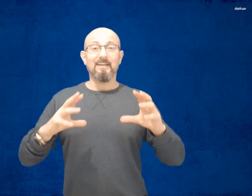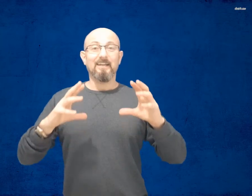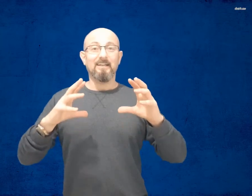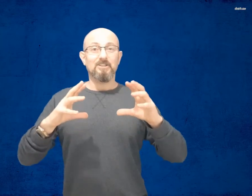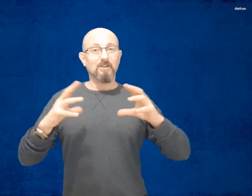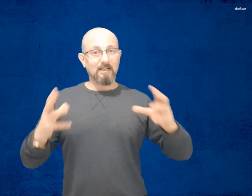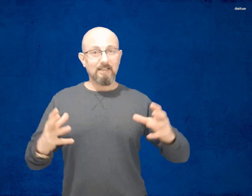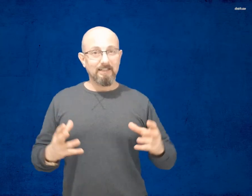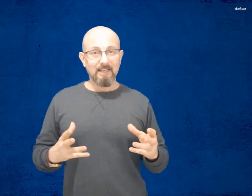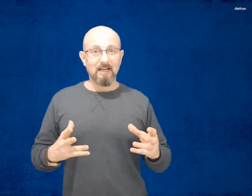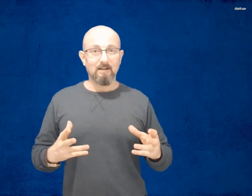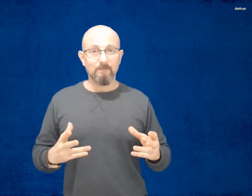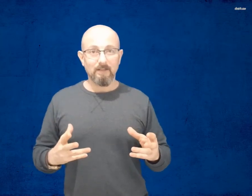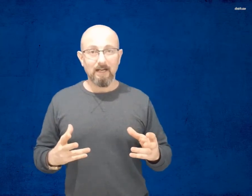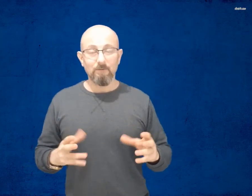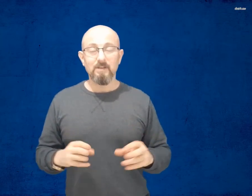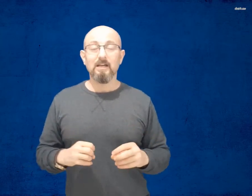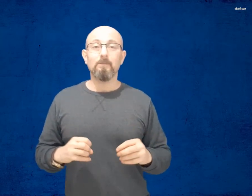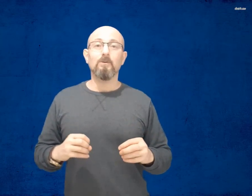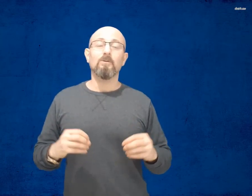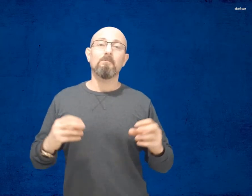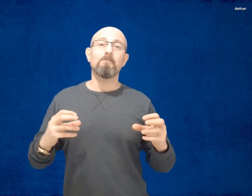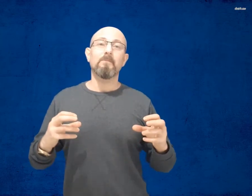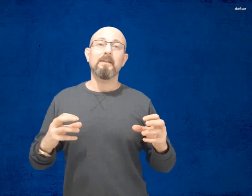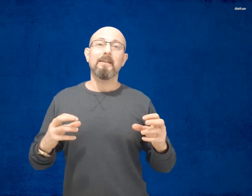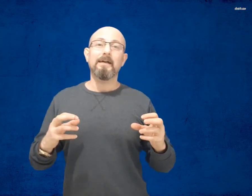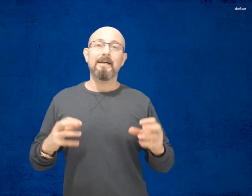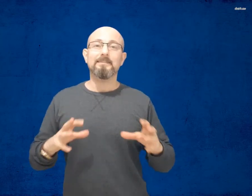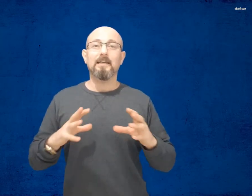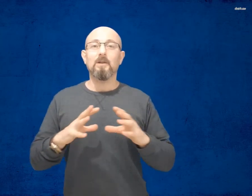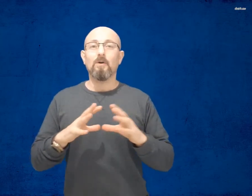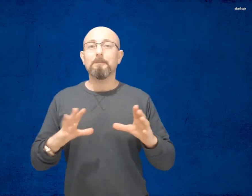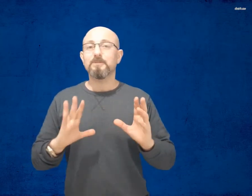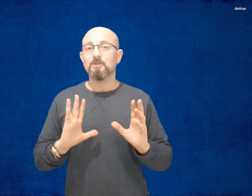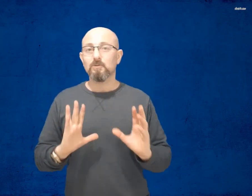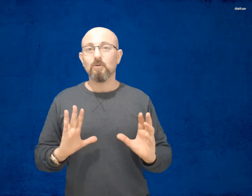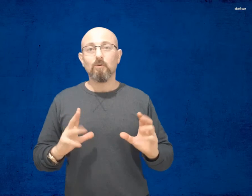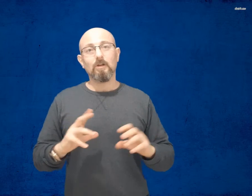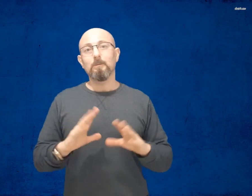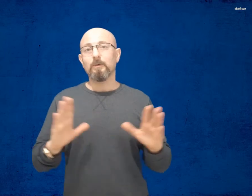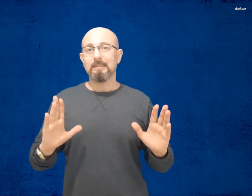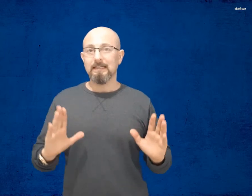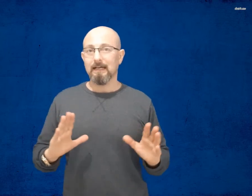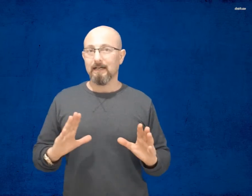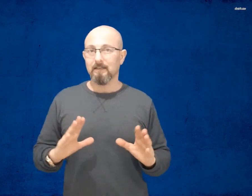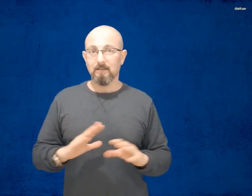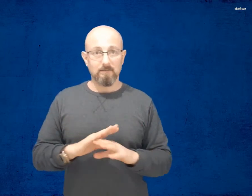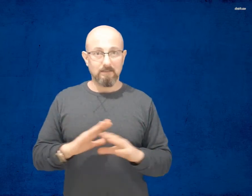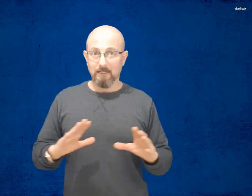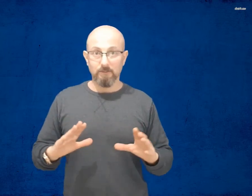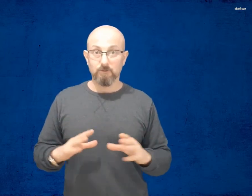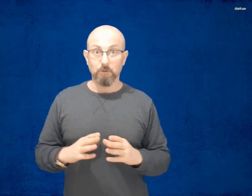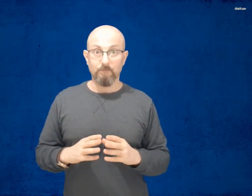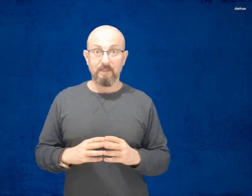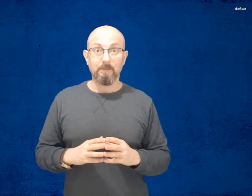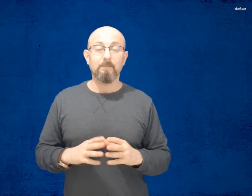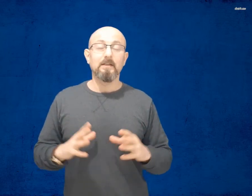الشرح اللي نحن بنحاول نعمله من أسهل وأبسط الطرق اللي ممكن تلاقيها على اليوتيوب تمام؟